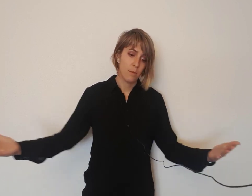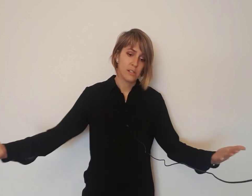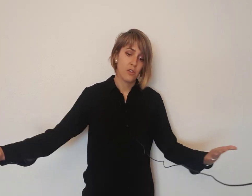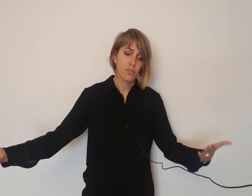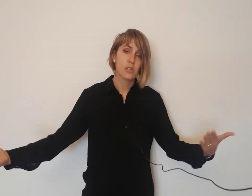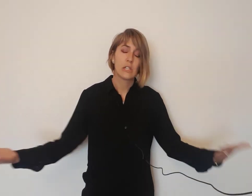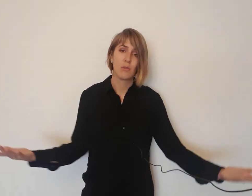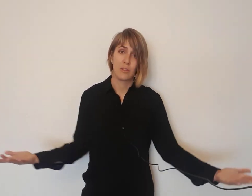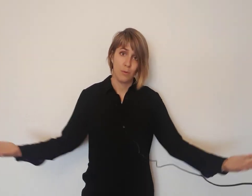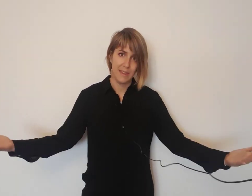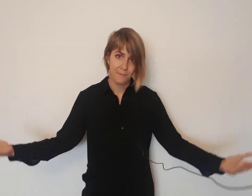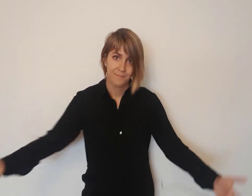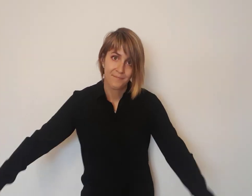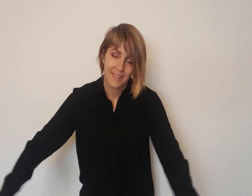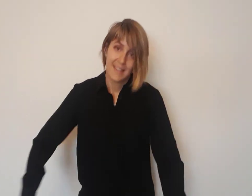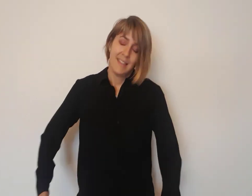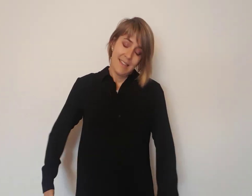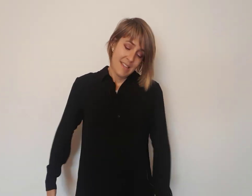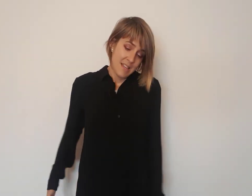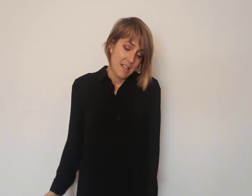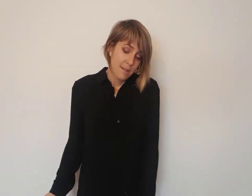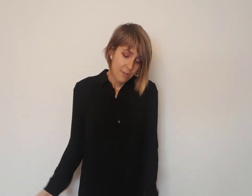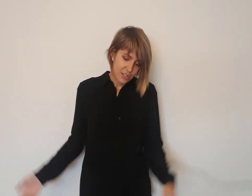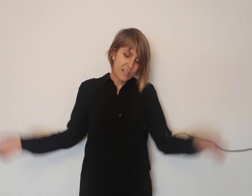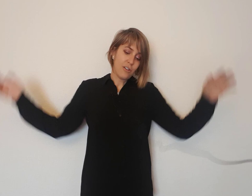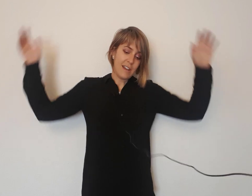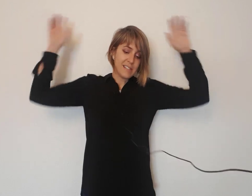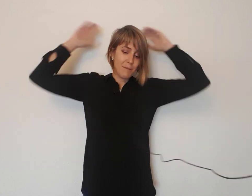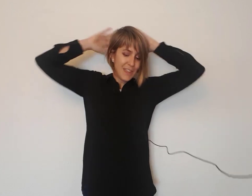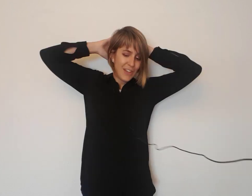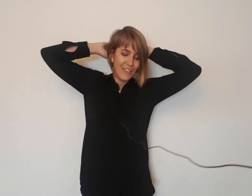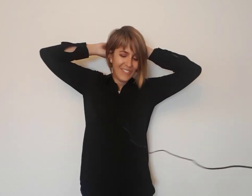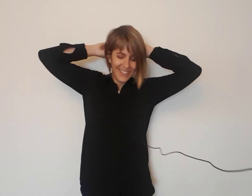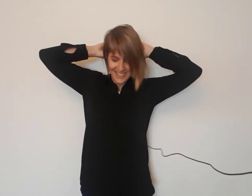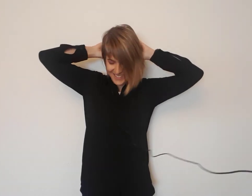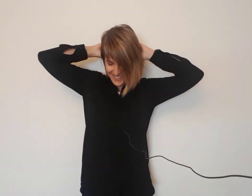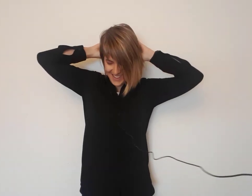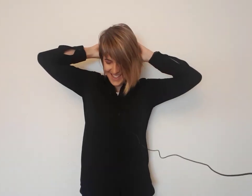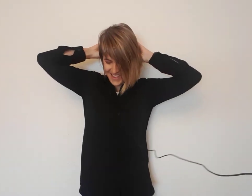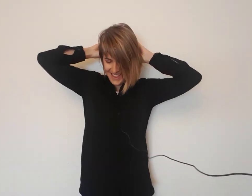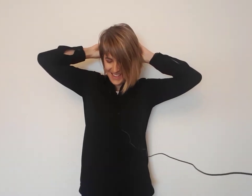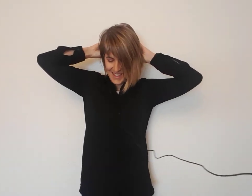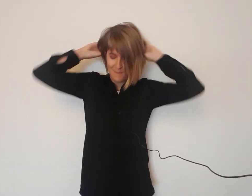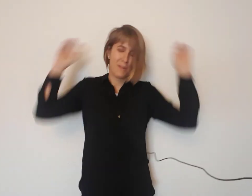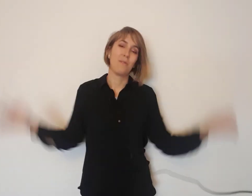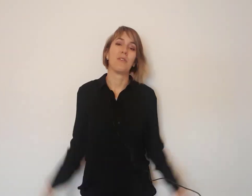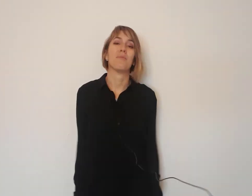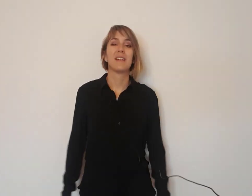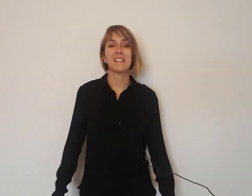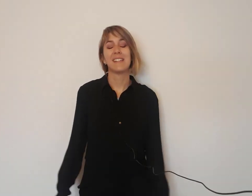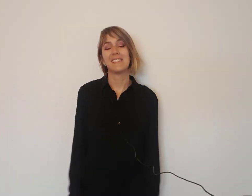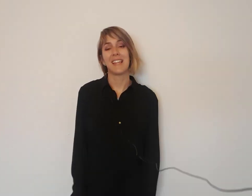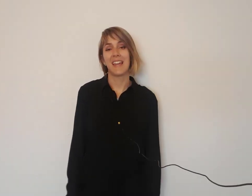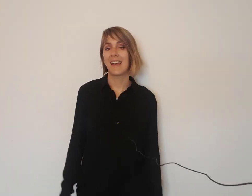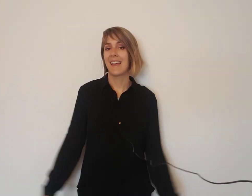profesión no sustituya a tu vida. No sé si colgar este vídeo, pero bueno, tenía que